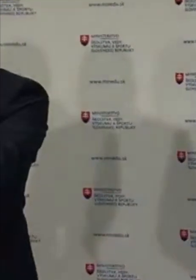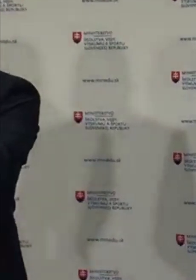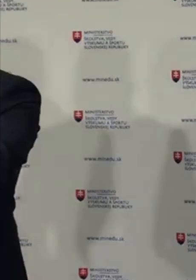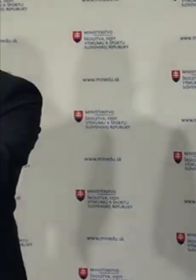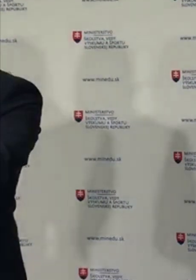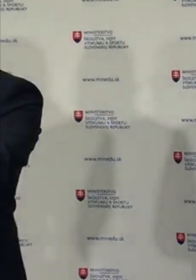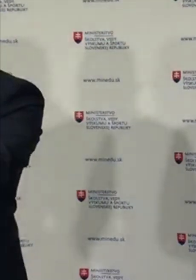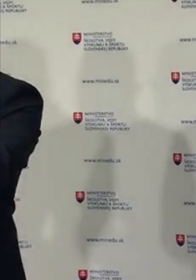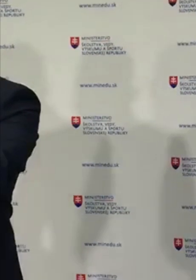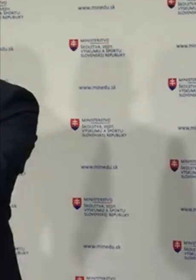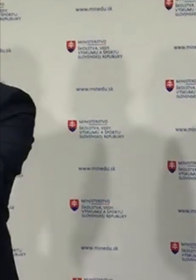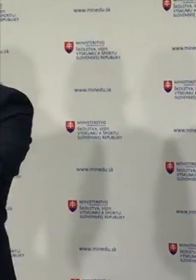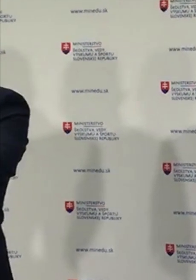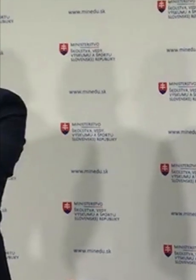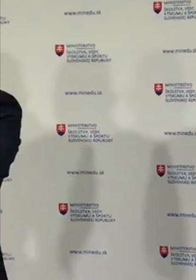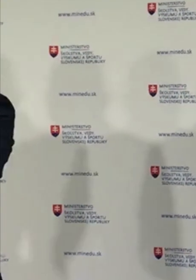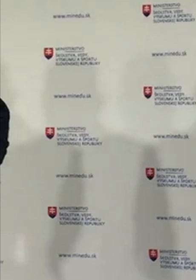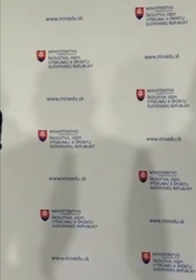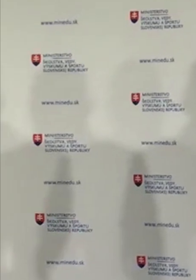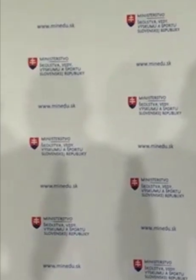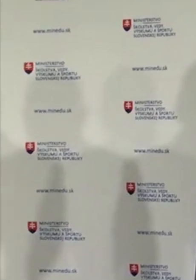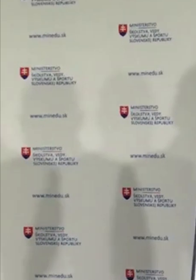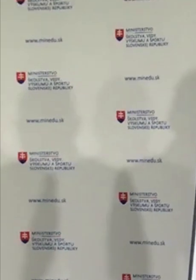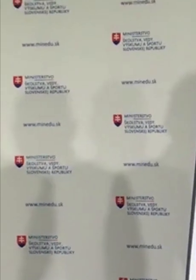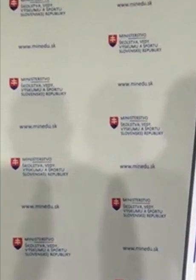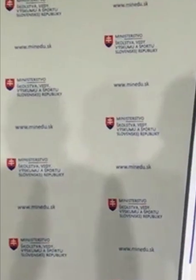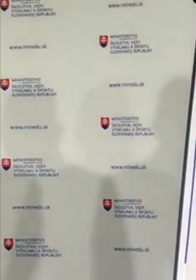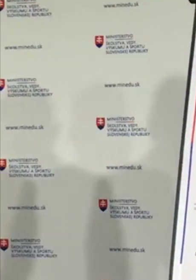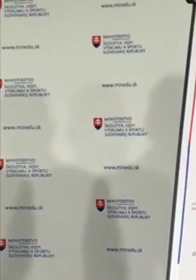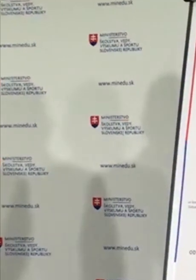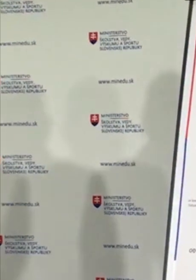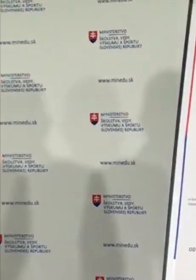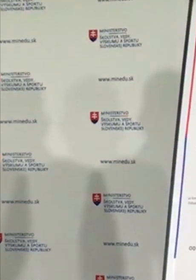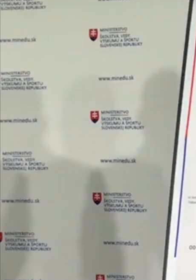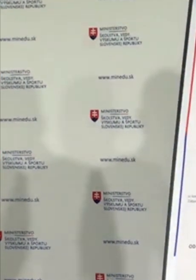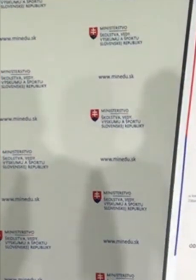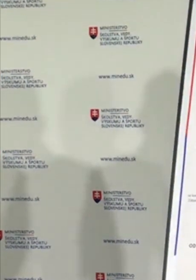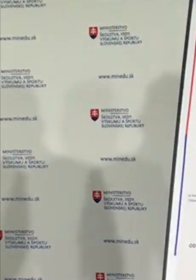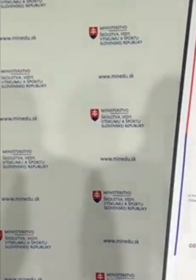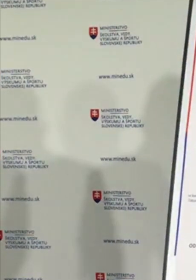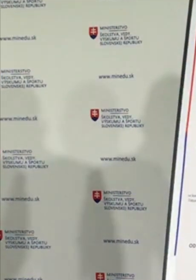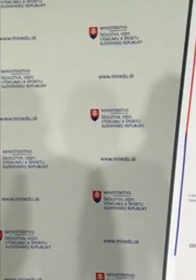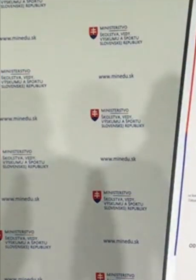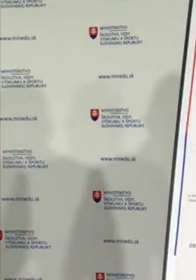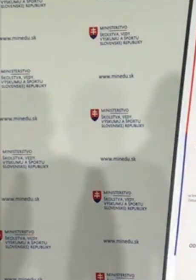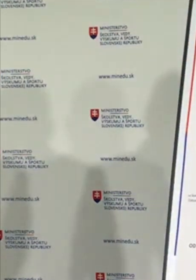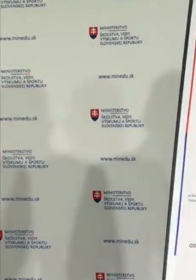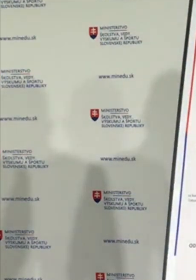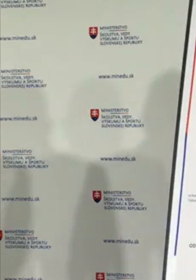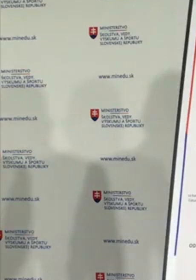školy, konzervatória, školy umeleckého priemyslu a stredné športové školy budú vyzerať následovne.